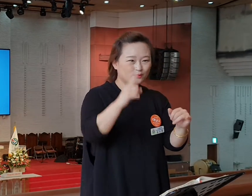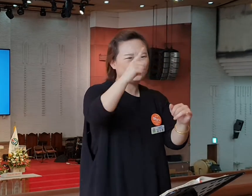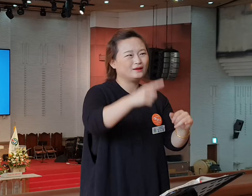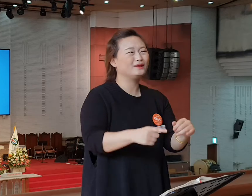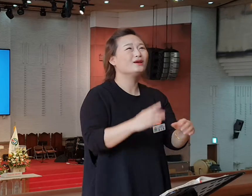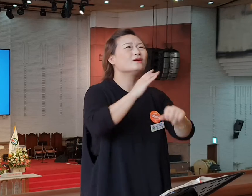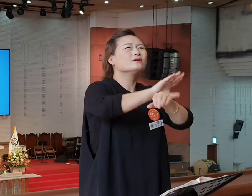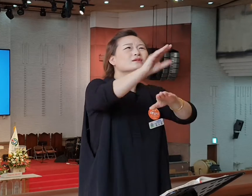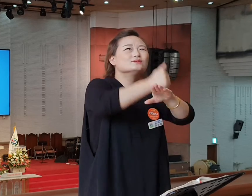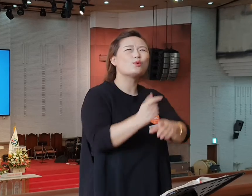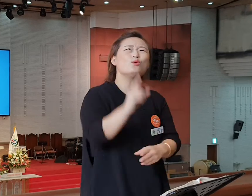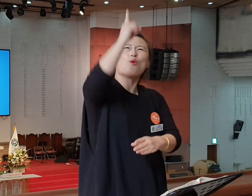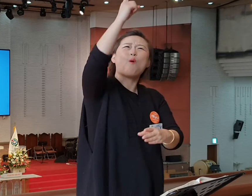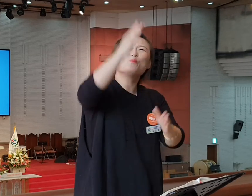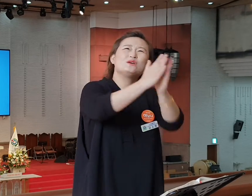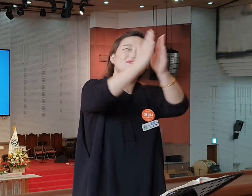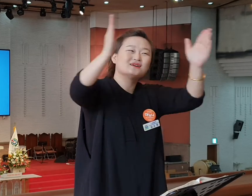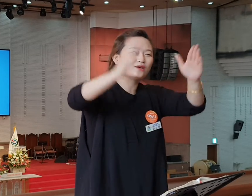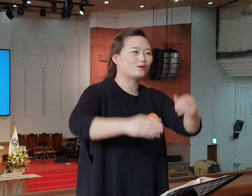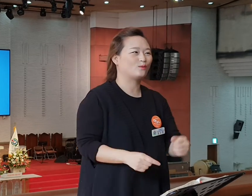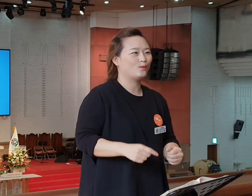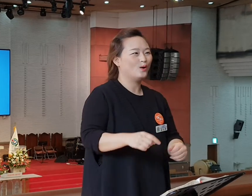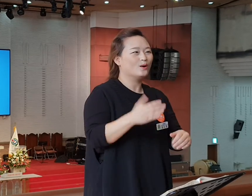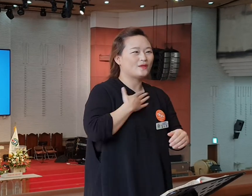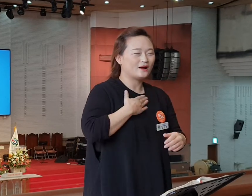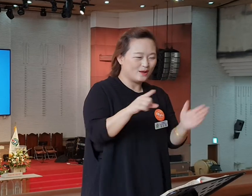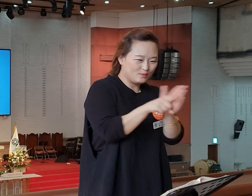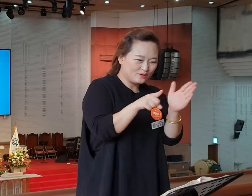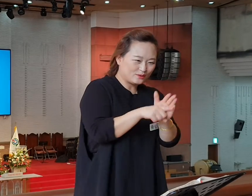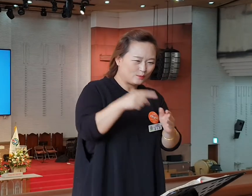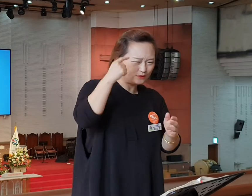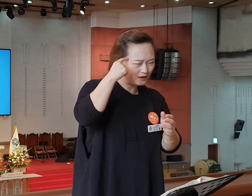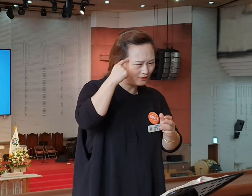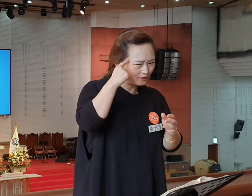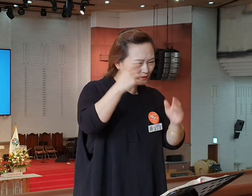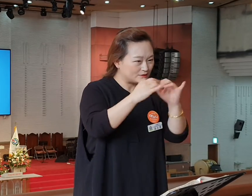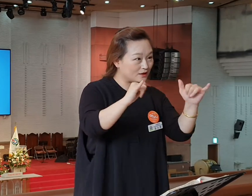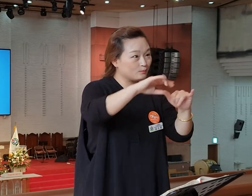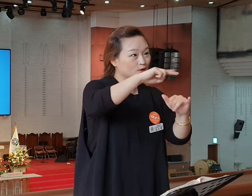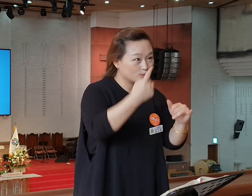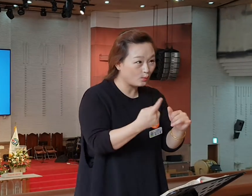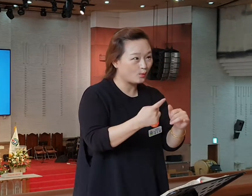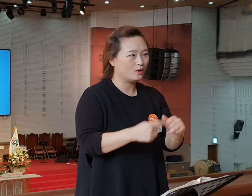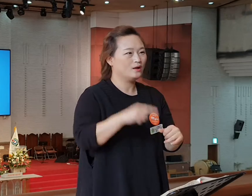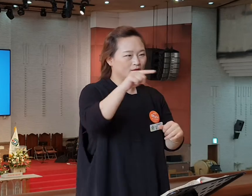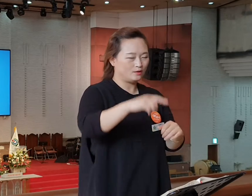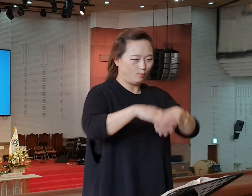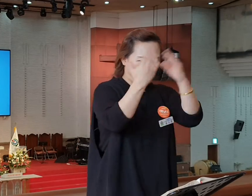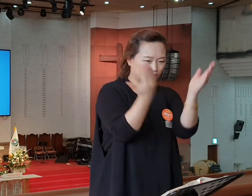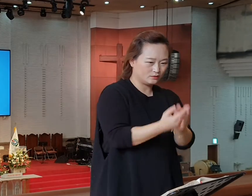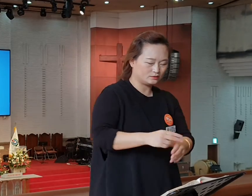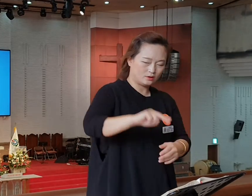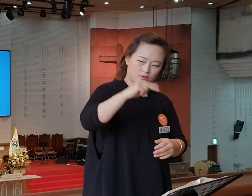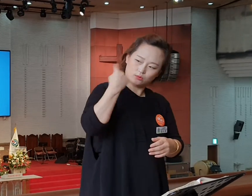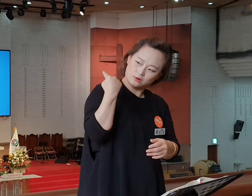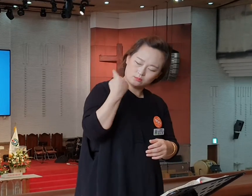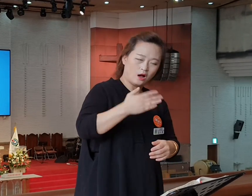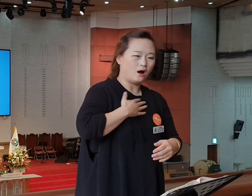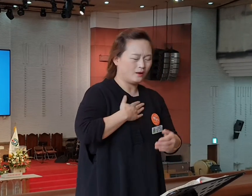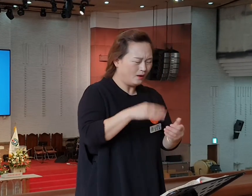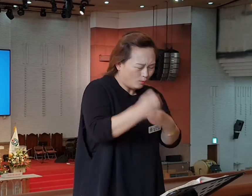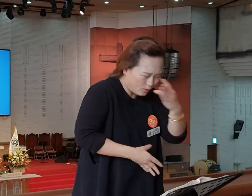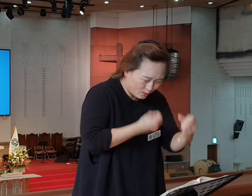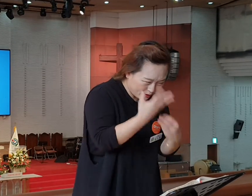이미 믿었다고 했던 사람들도 자기들의 행동, 그것들을 자복하며 제대로 믿는 신앙인들의 변화가 시작되고